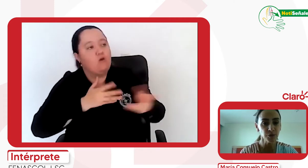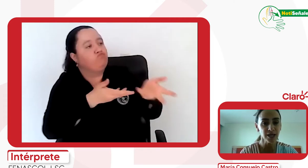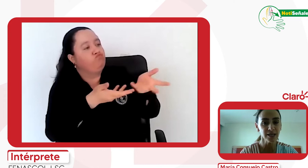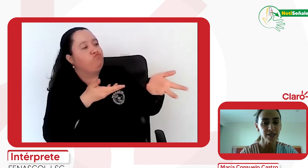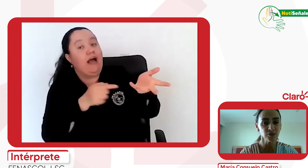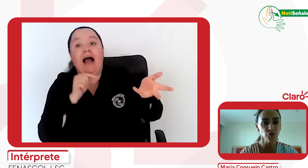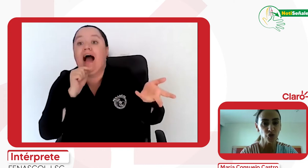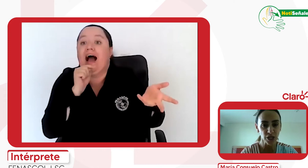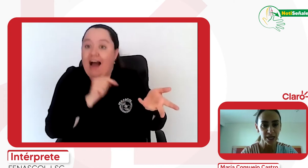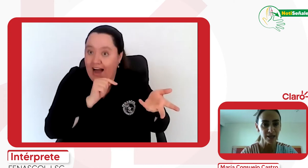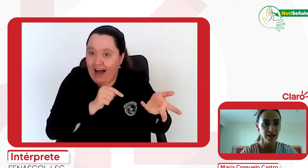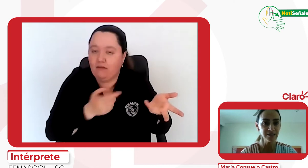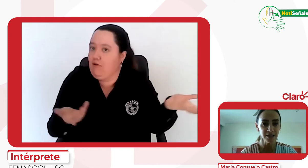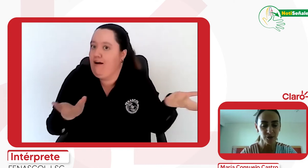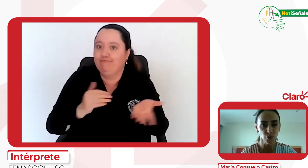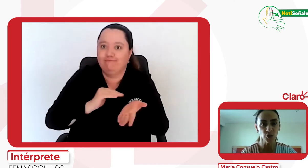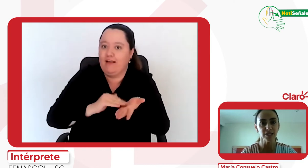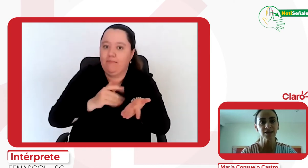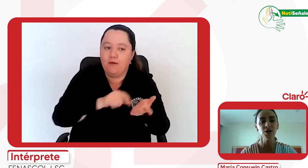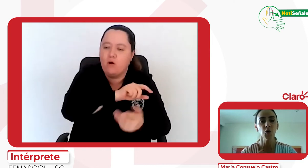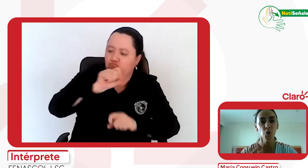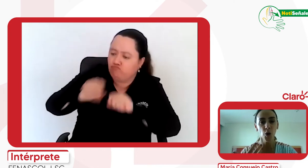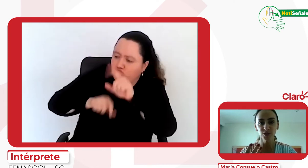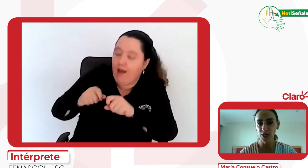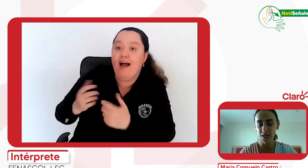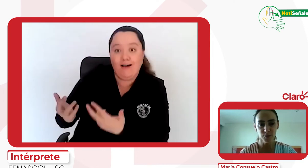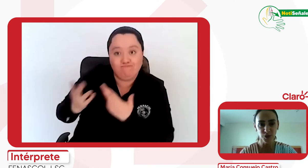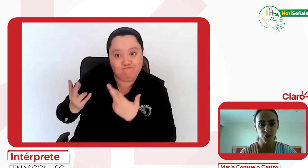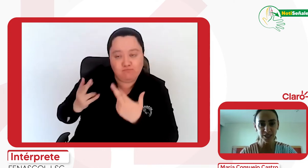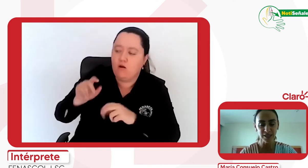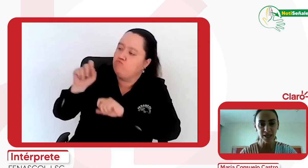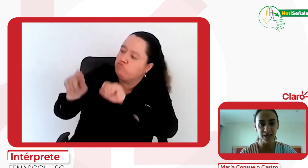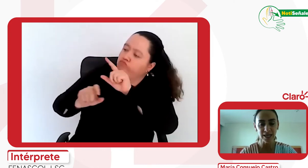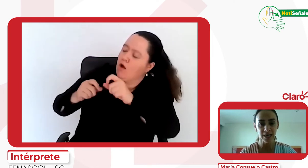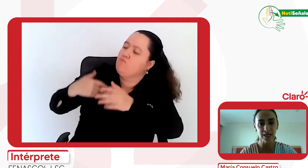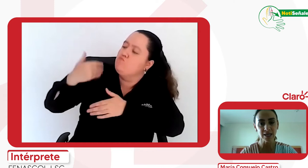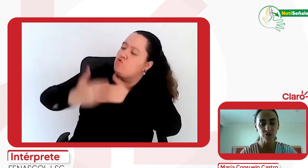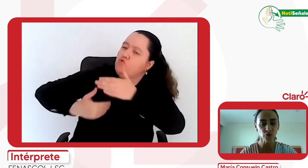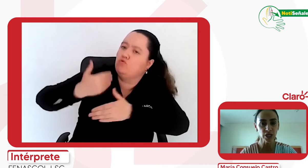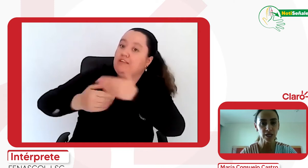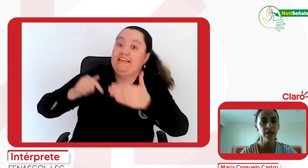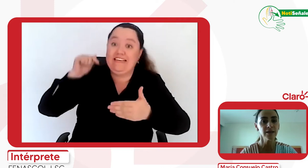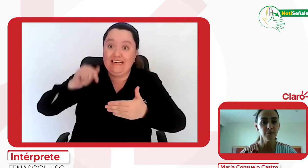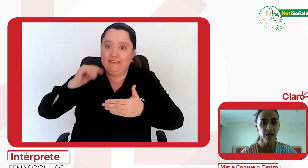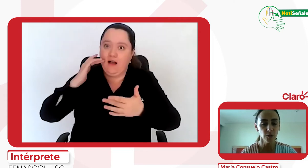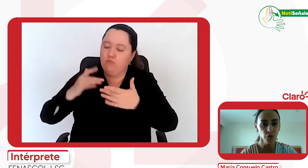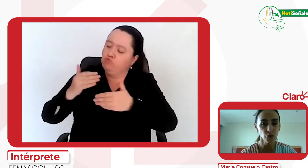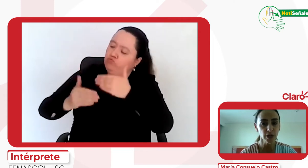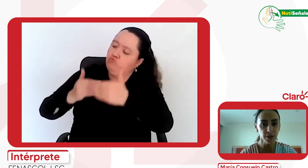pueda solucionar las inquietudes o ayudar en el proceso que se tenga que surtir de manera oportuna y